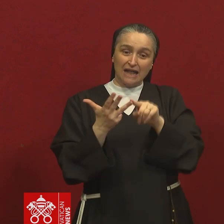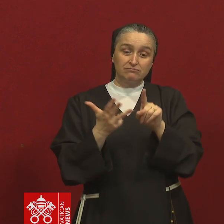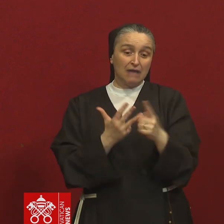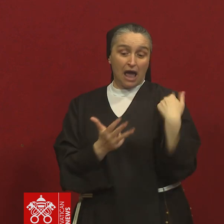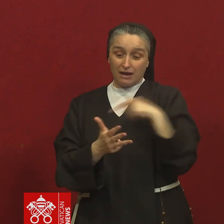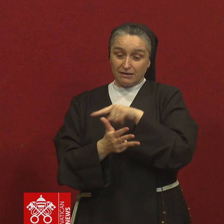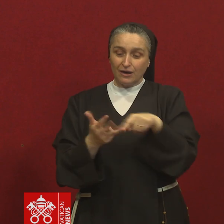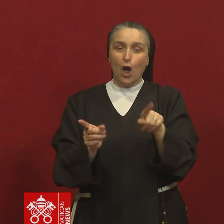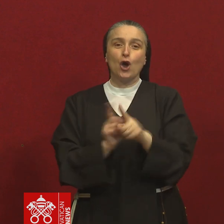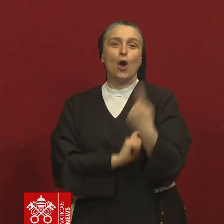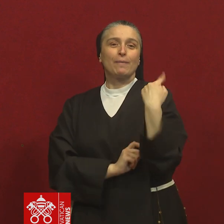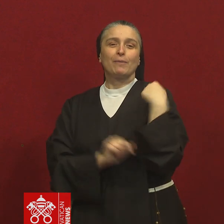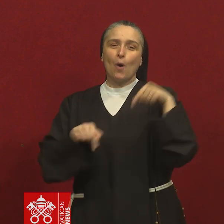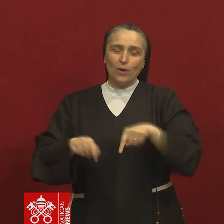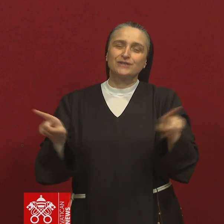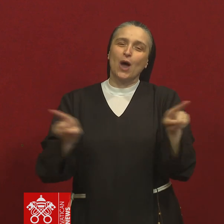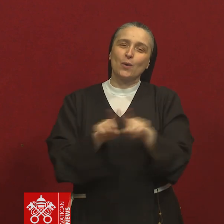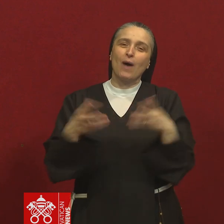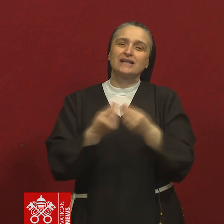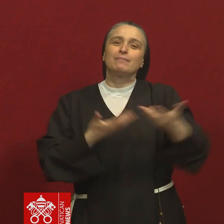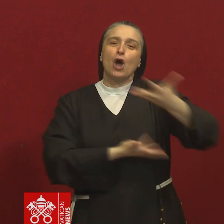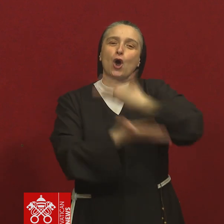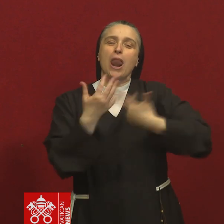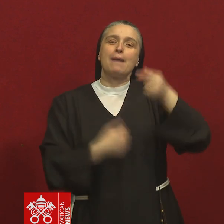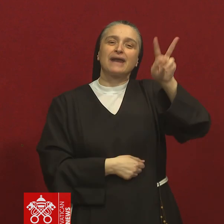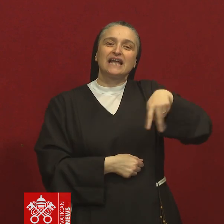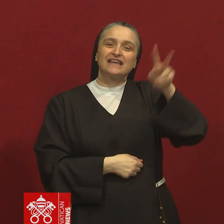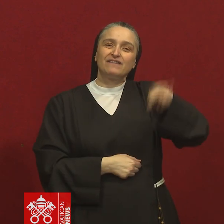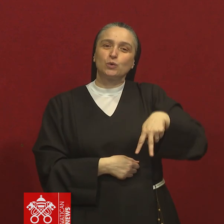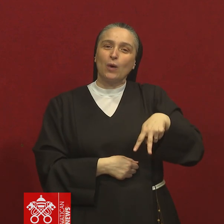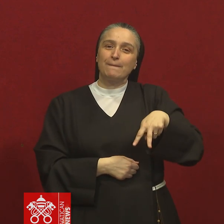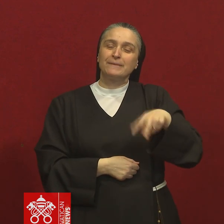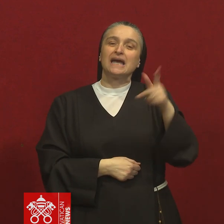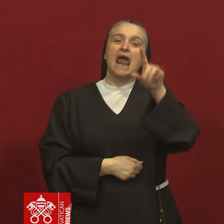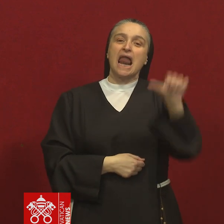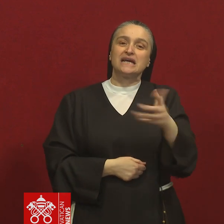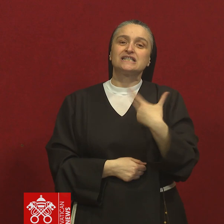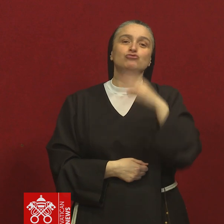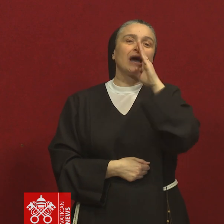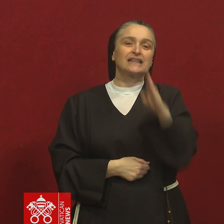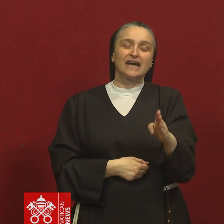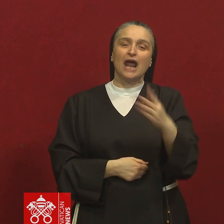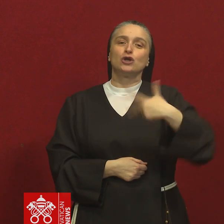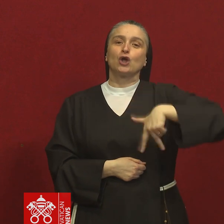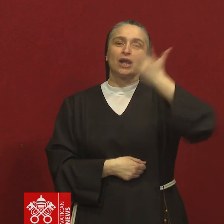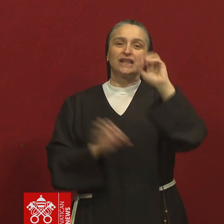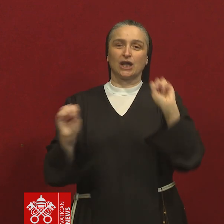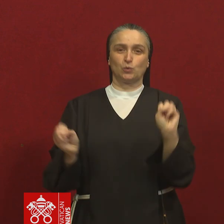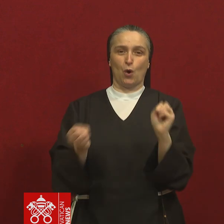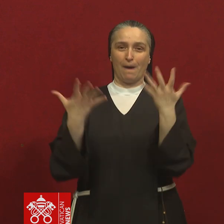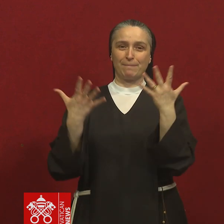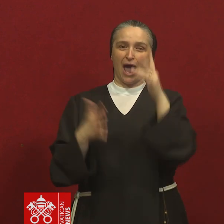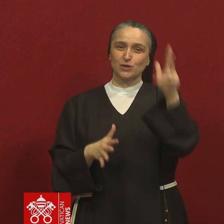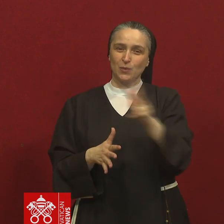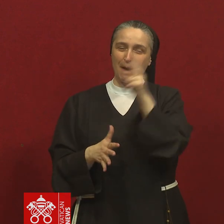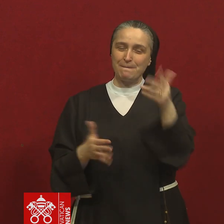scorso poi anche quest'anno in collaborazione con TV 2000 sul canale YouTube LIS ci sarà la traduzione in lingua italiana dei segni